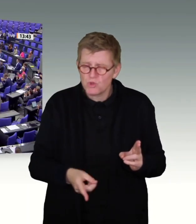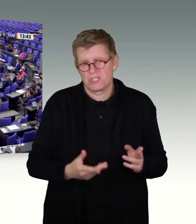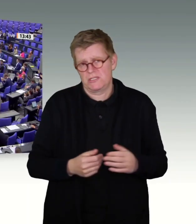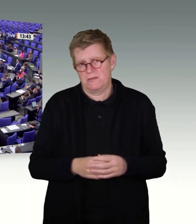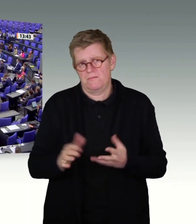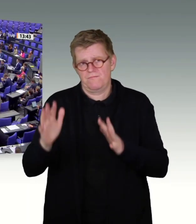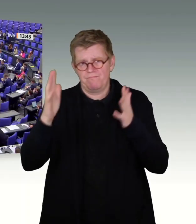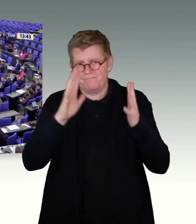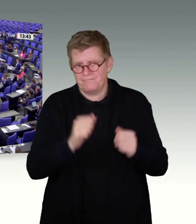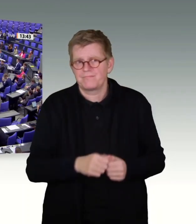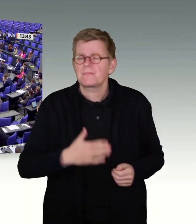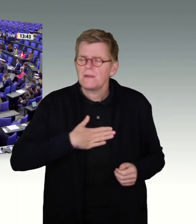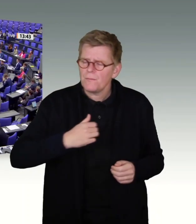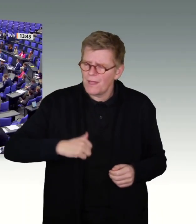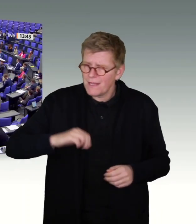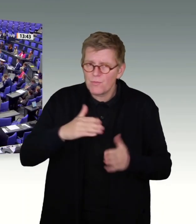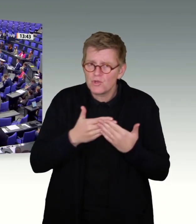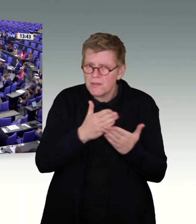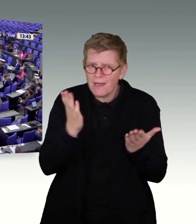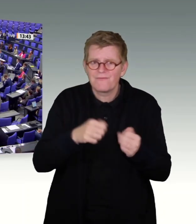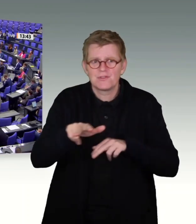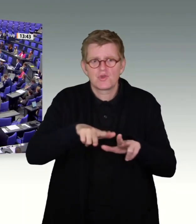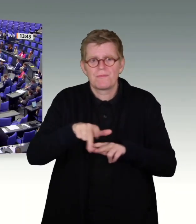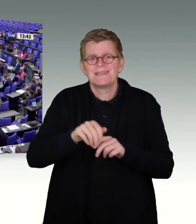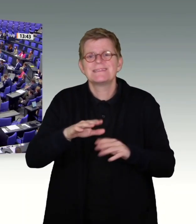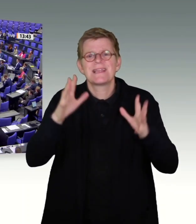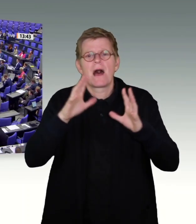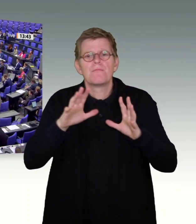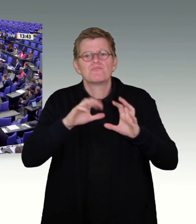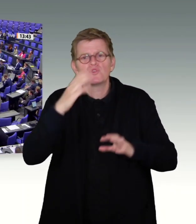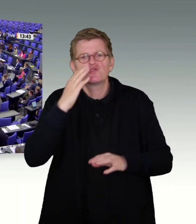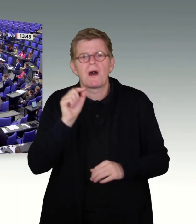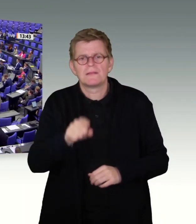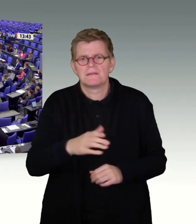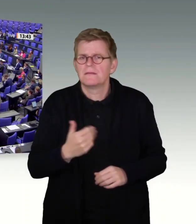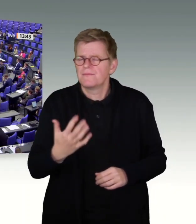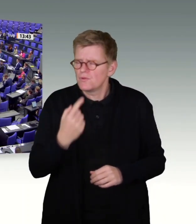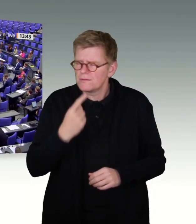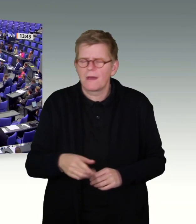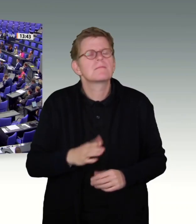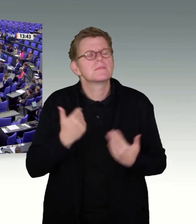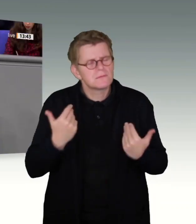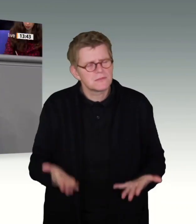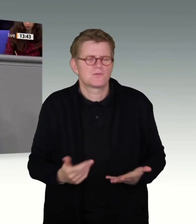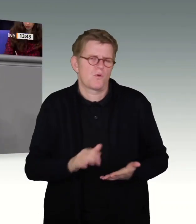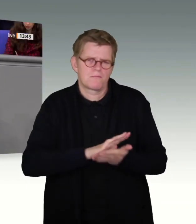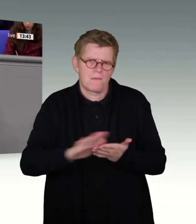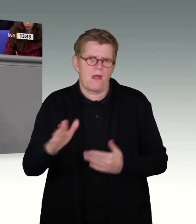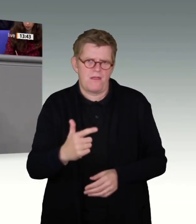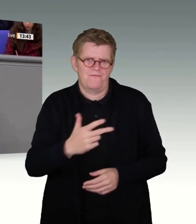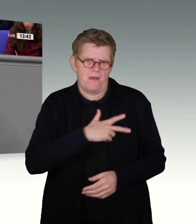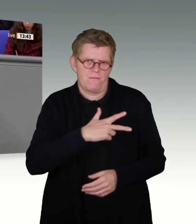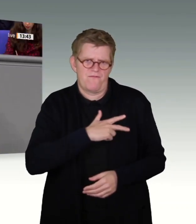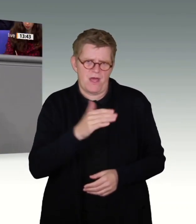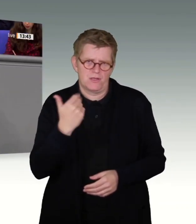Ich sage ja, Herr Minister Buschmann, so einfach ist die Wahrheit, und das sage ich auch den Kolleginnen und Kollegen der FDP und der Grünen. Wir leben in